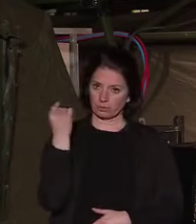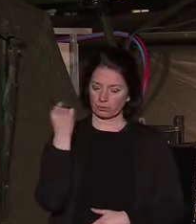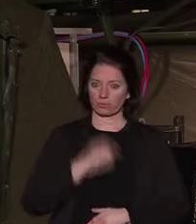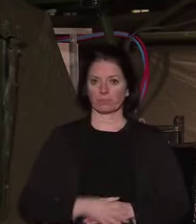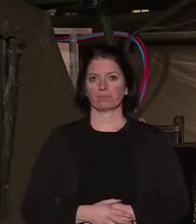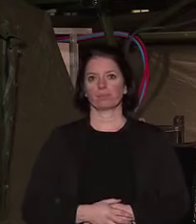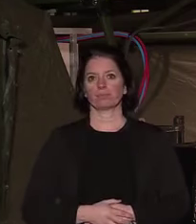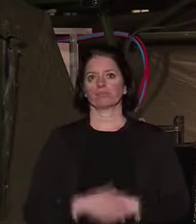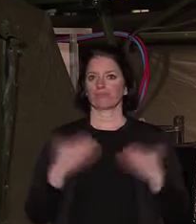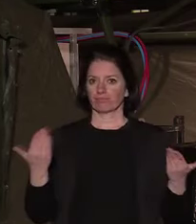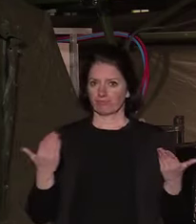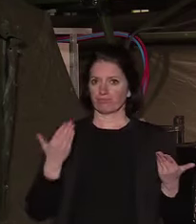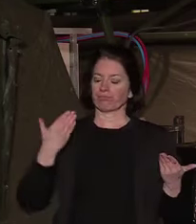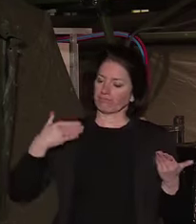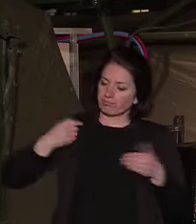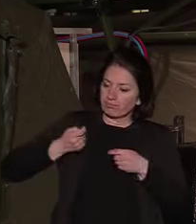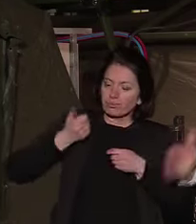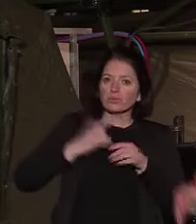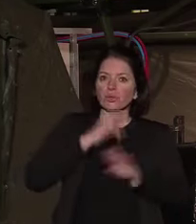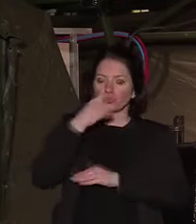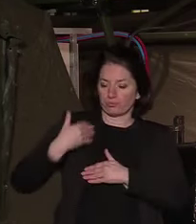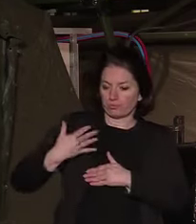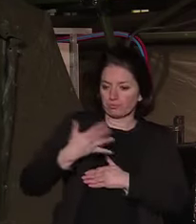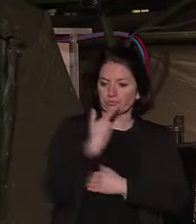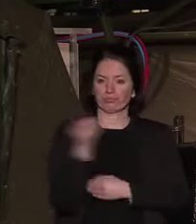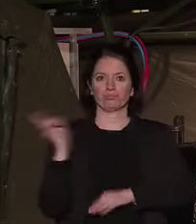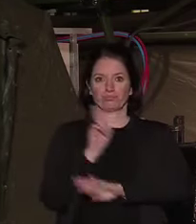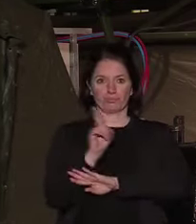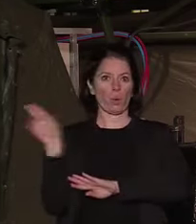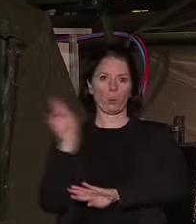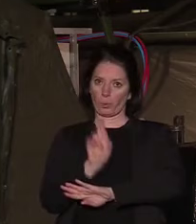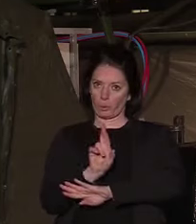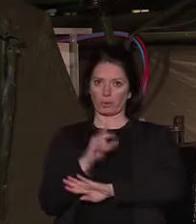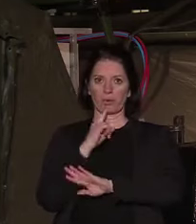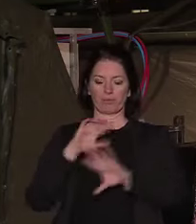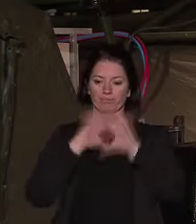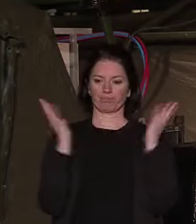je reviendrai dans quelques jours faire un point complet de la situation